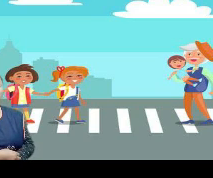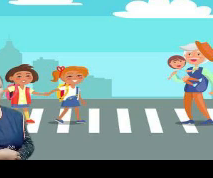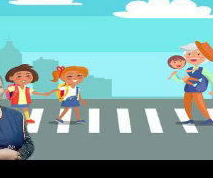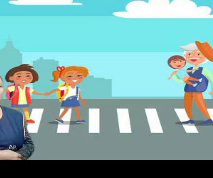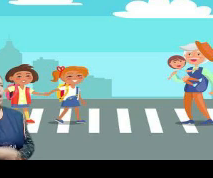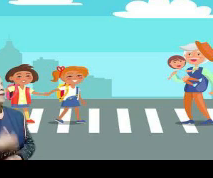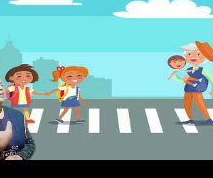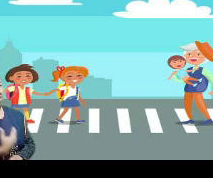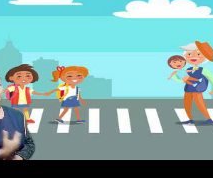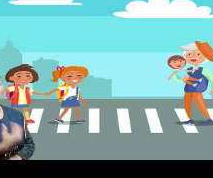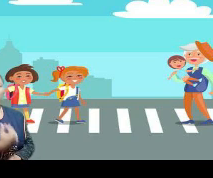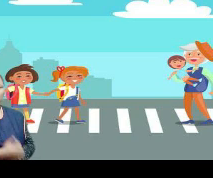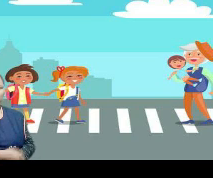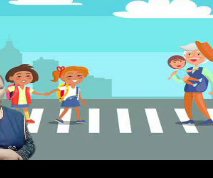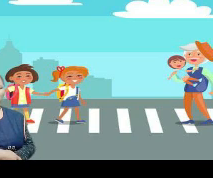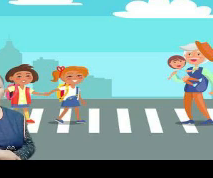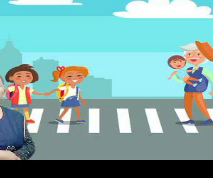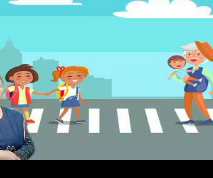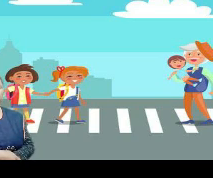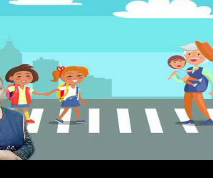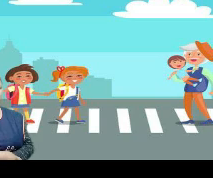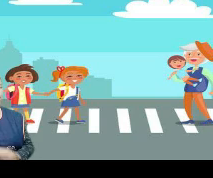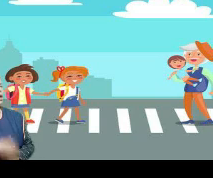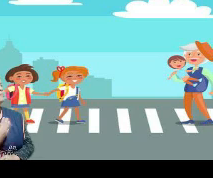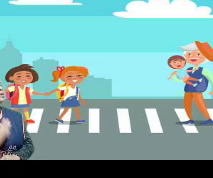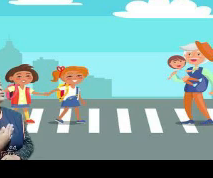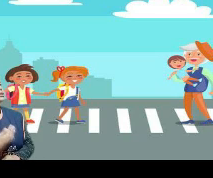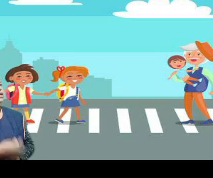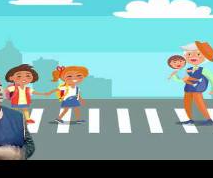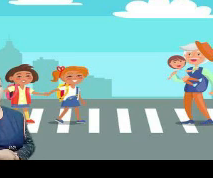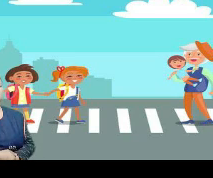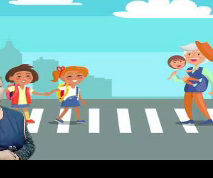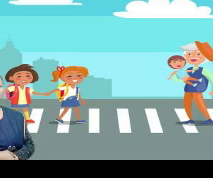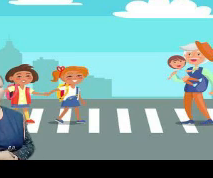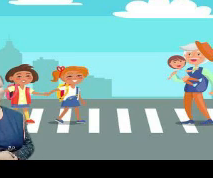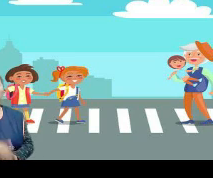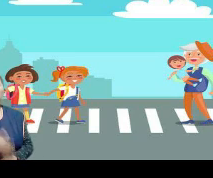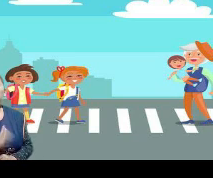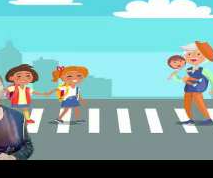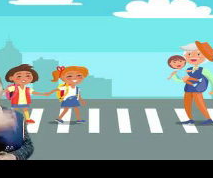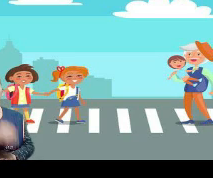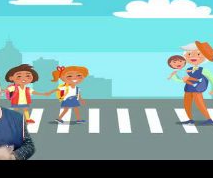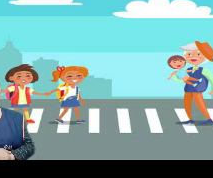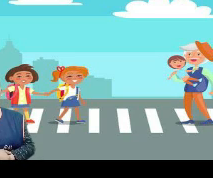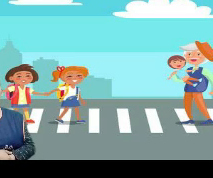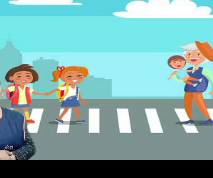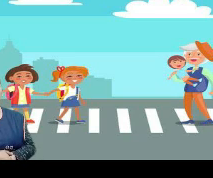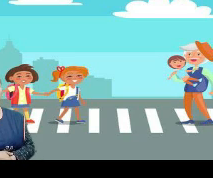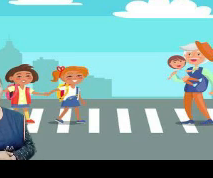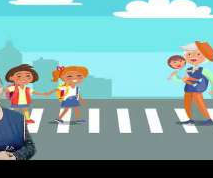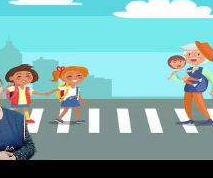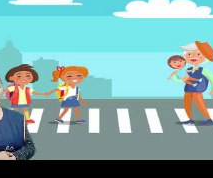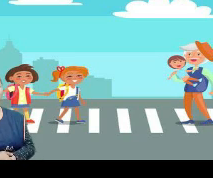¡Ah! Muy bien. Hay personas. ¿Verdad, chicos? ¡Excelente! Hay personas que están caminando. ¿Por dónde? A ver, ¿quién me